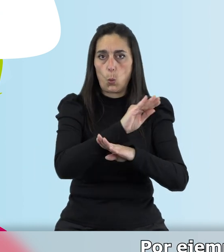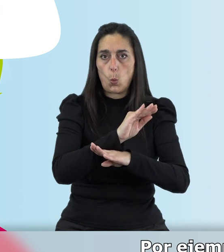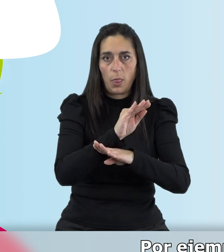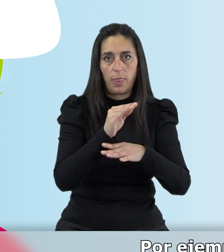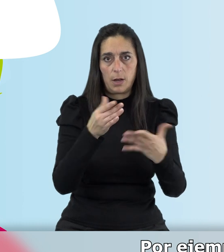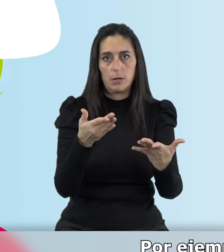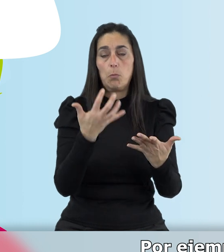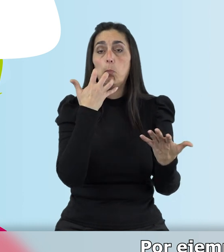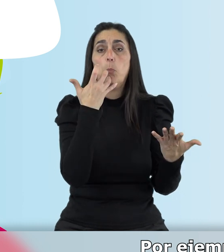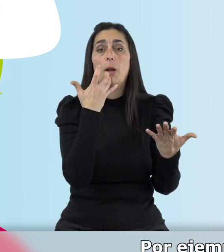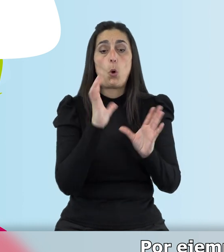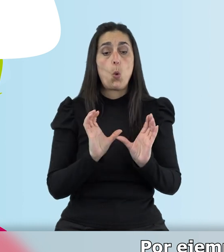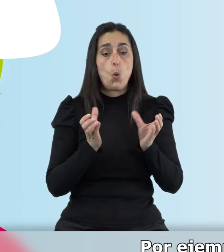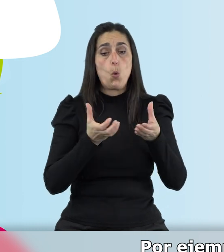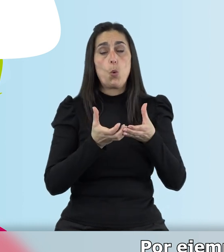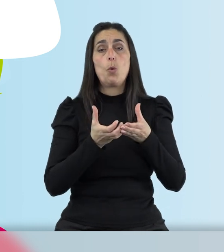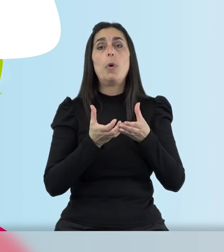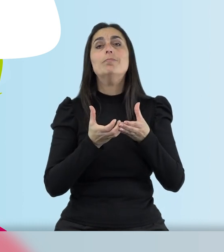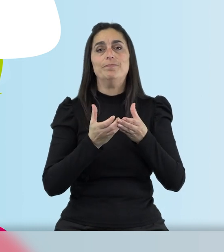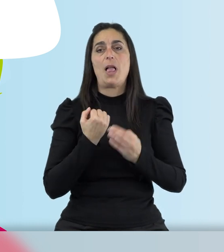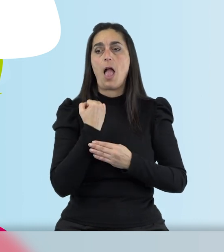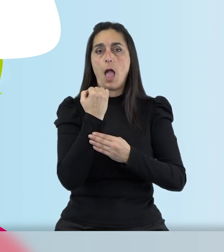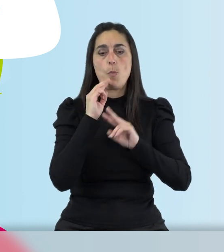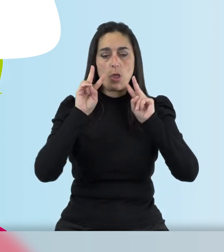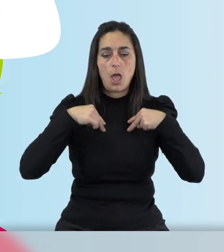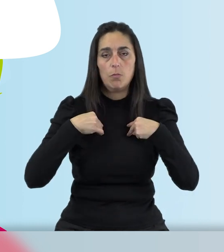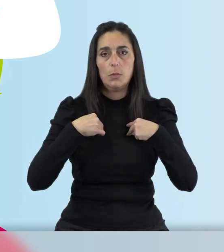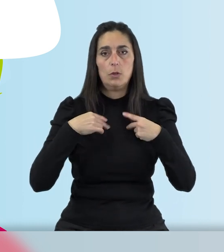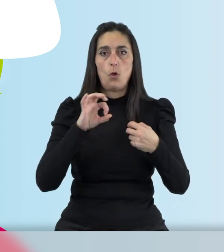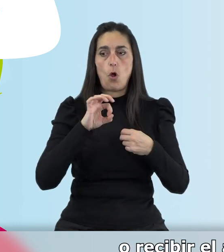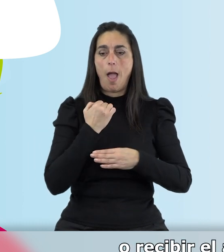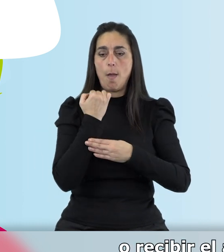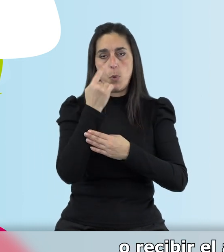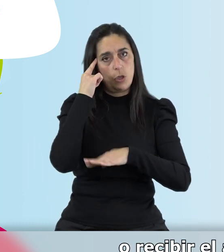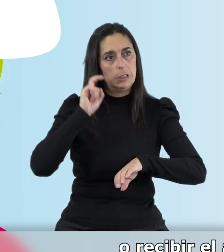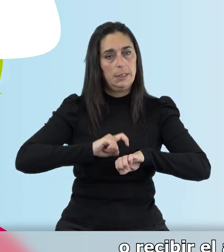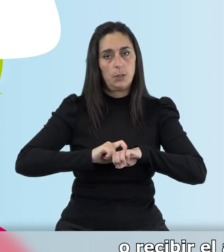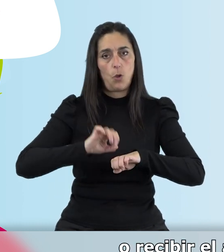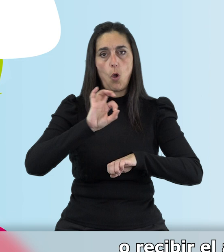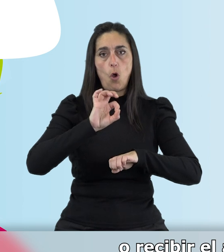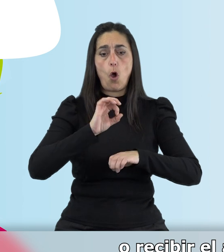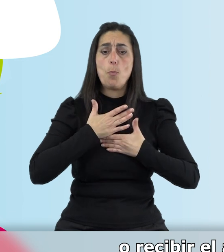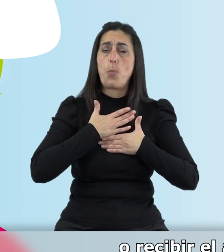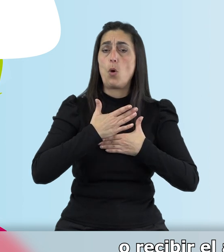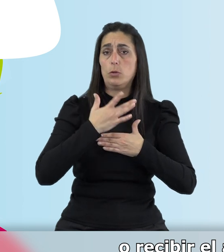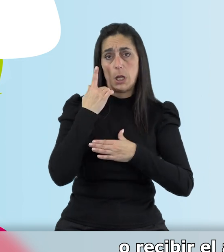personas a las que cuidan. Por ejemplo, participar en grupos de autoapoyo, recibir apoyo psicológico o recibir el apoyo del